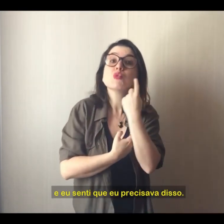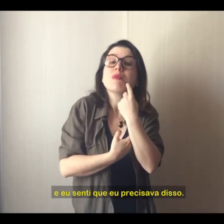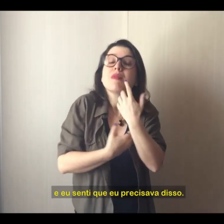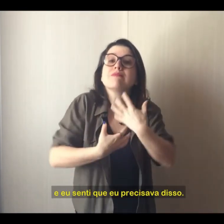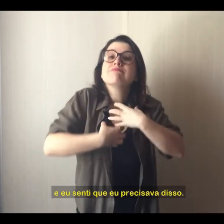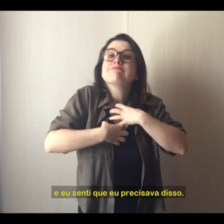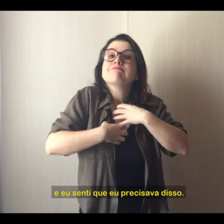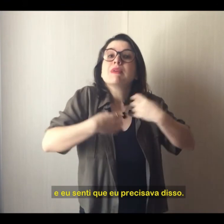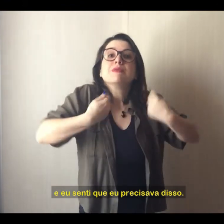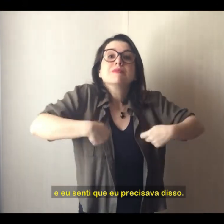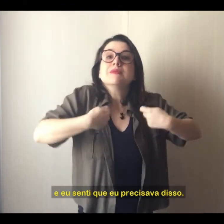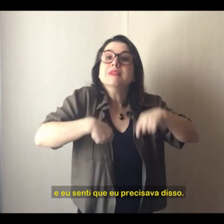disso.